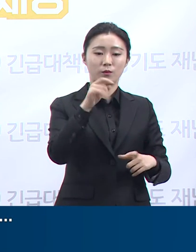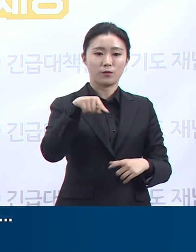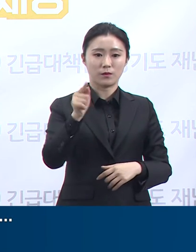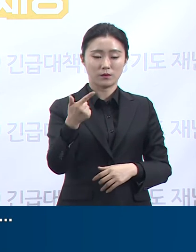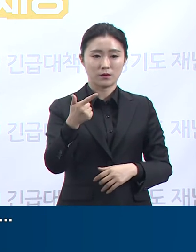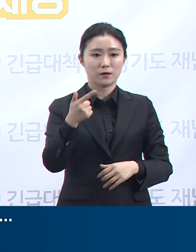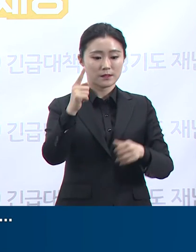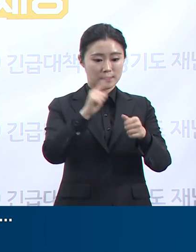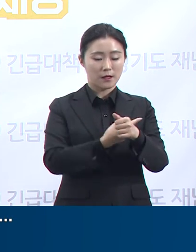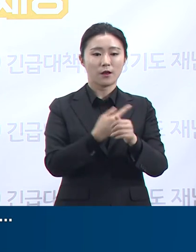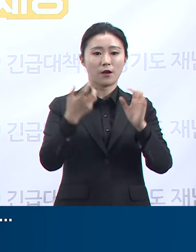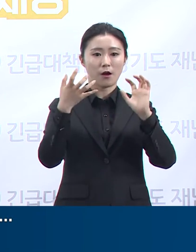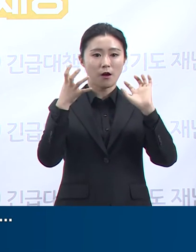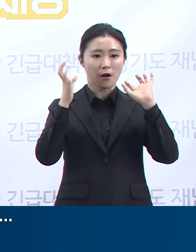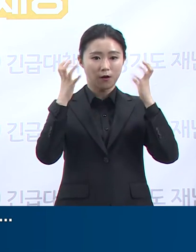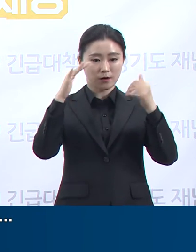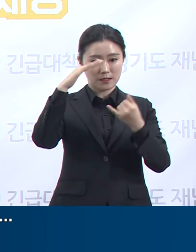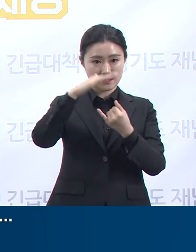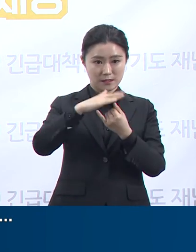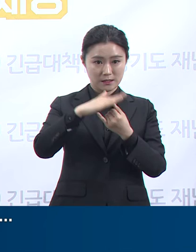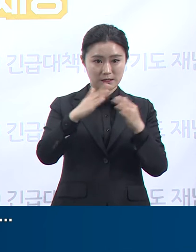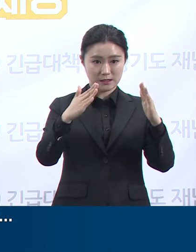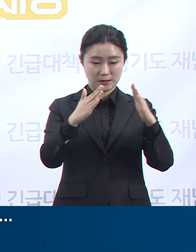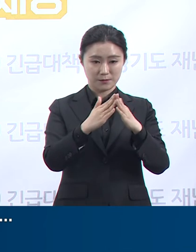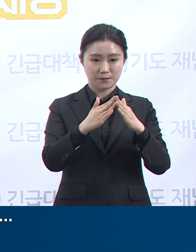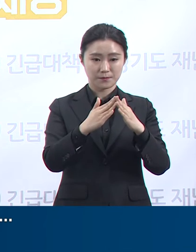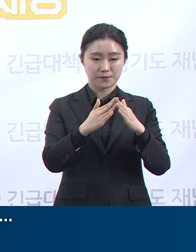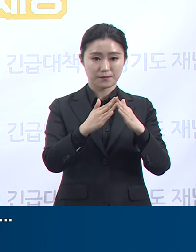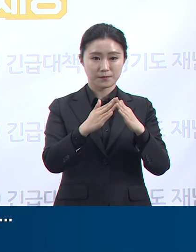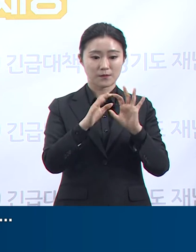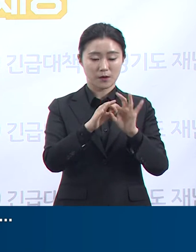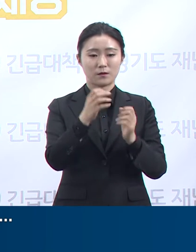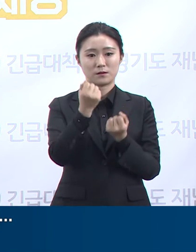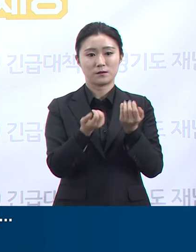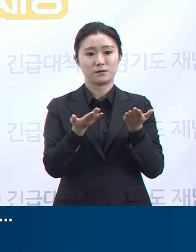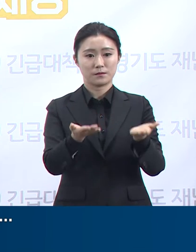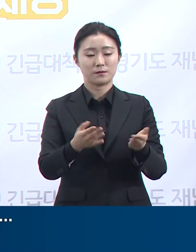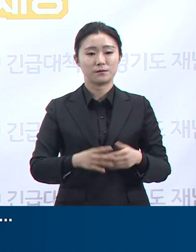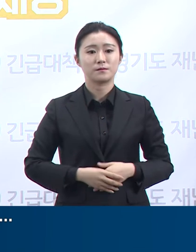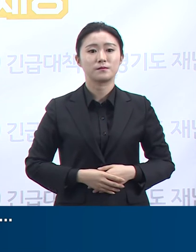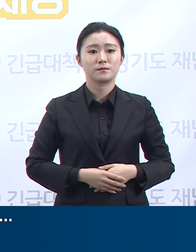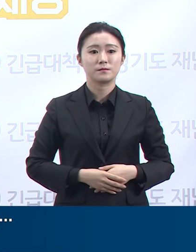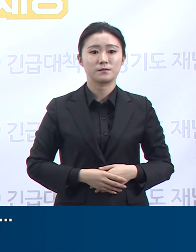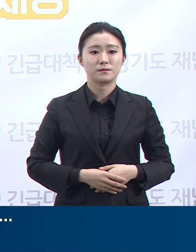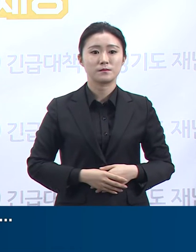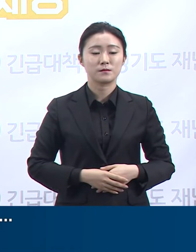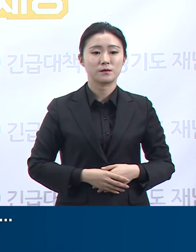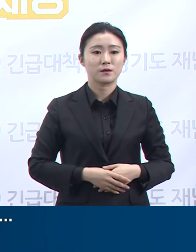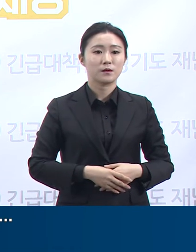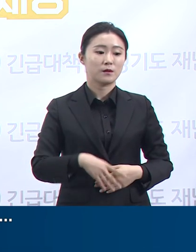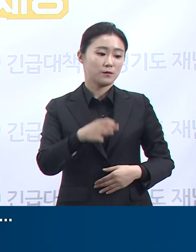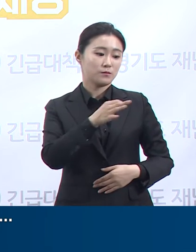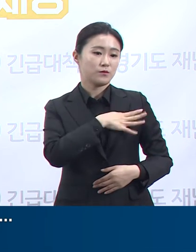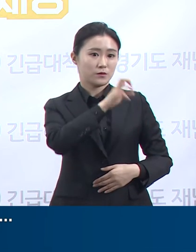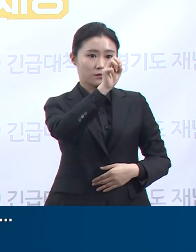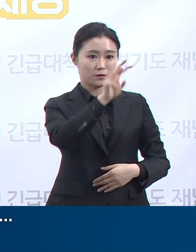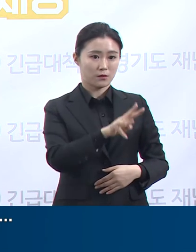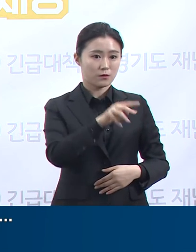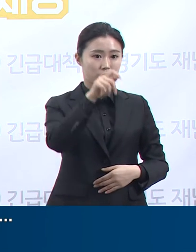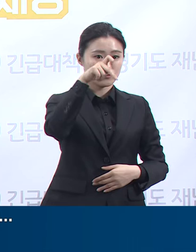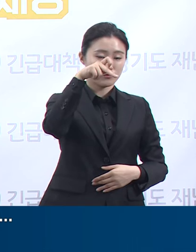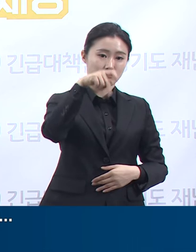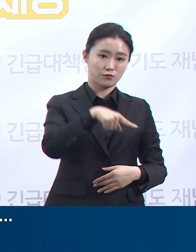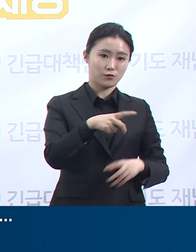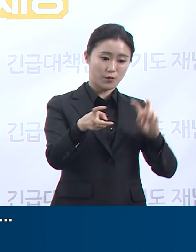부천 쿠팡 물류센터 확진 직원과 접촉하여 지난 5월 29일 확진된 분의 딸이 5월 30일 확진 판정을